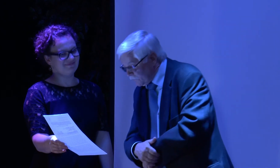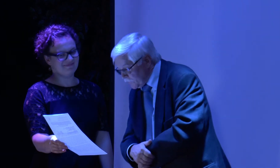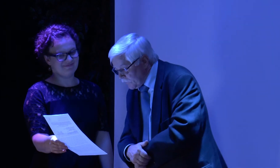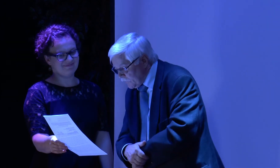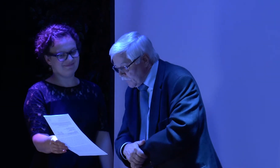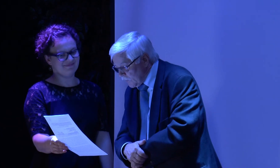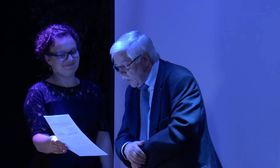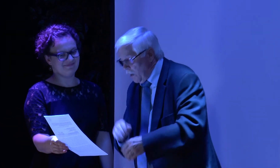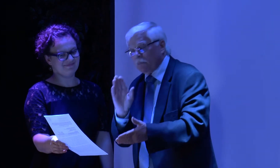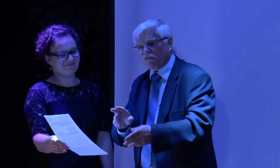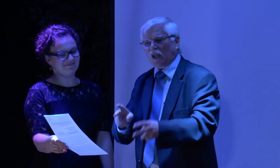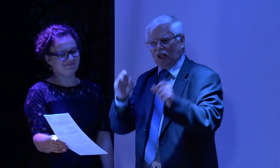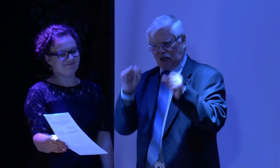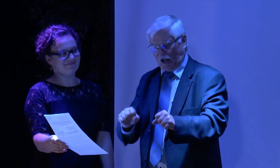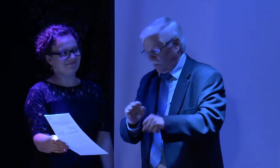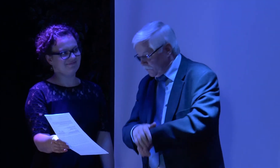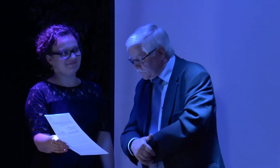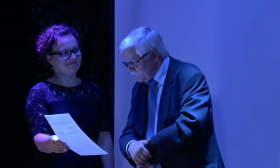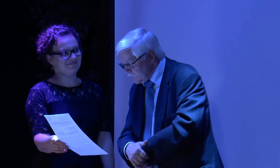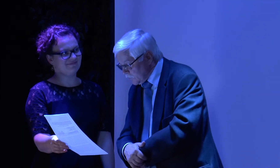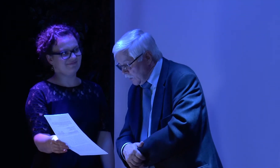Und es ist viel Positives erreicht worden.